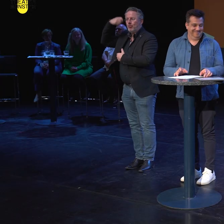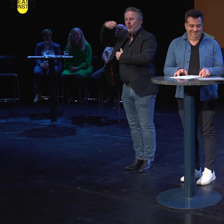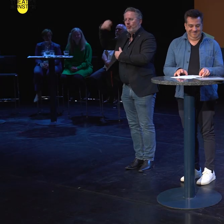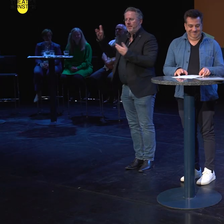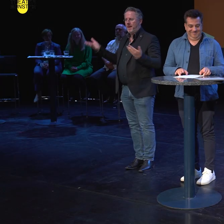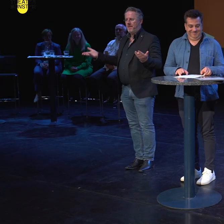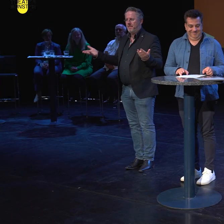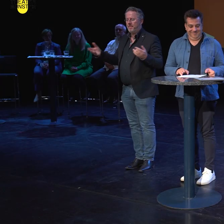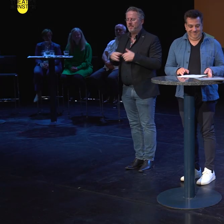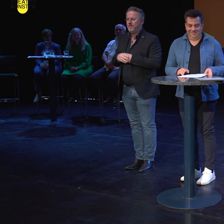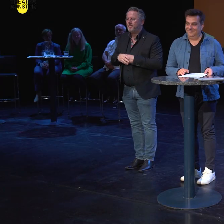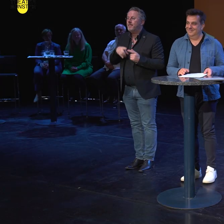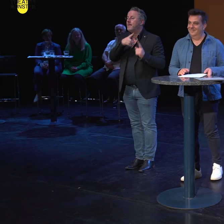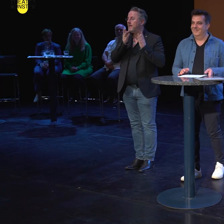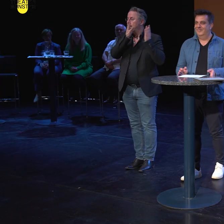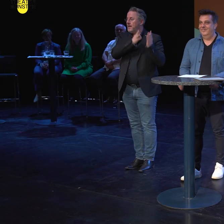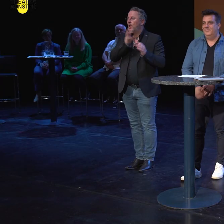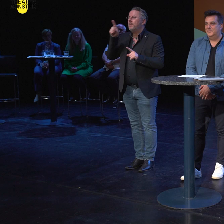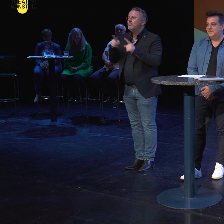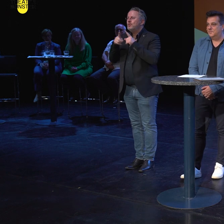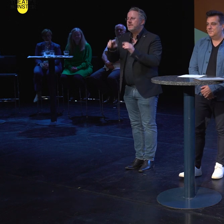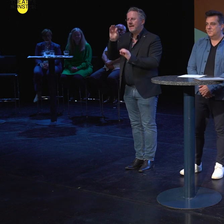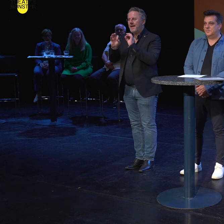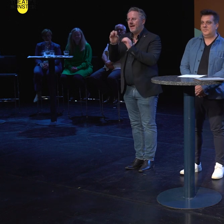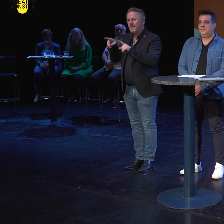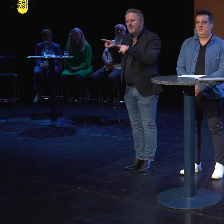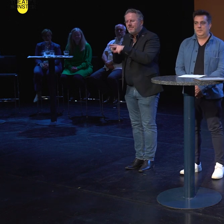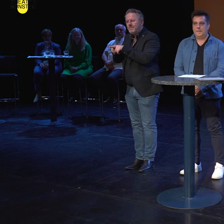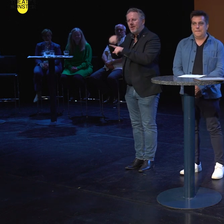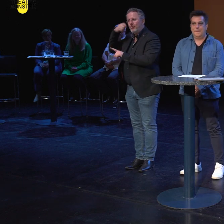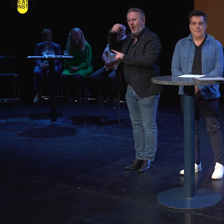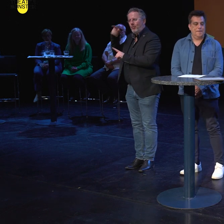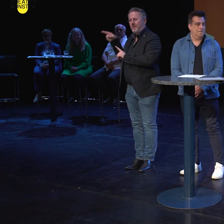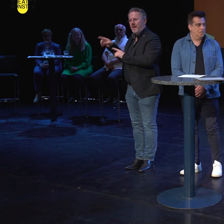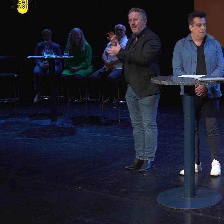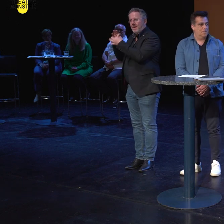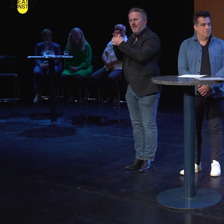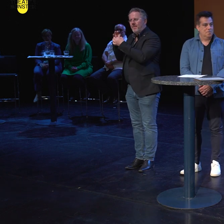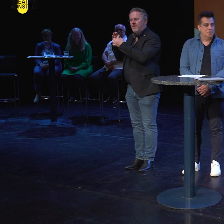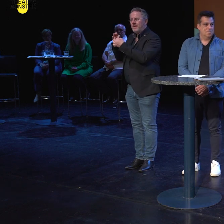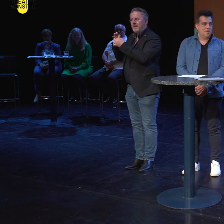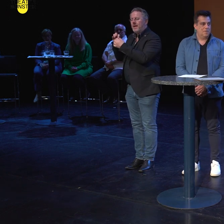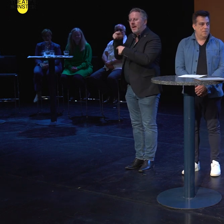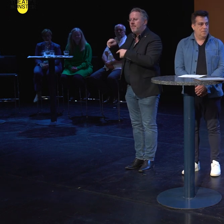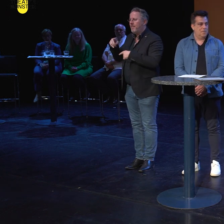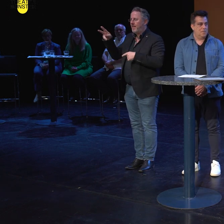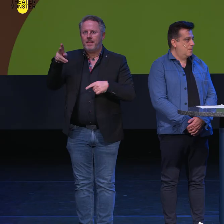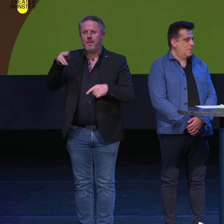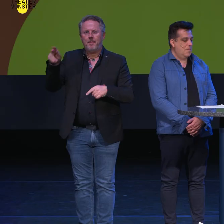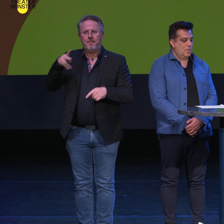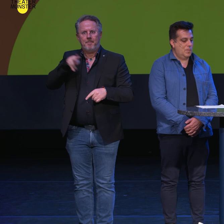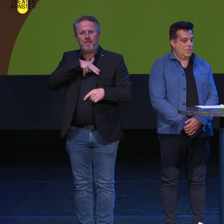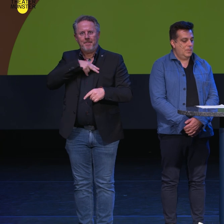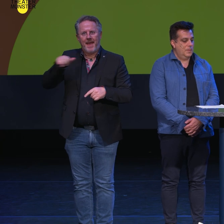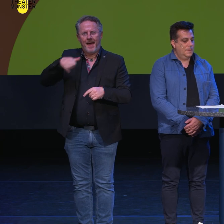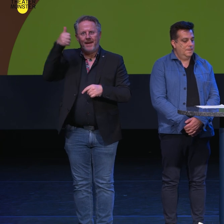Und im Musiktheater setzen wir der Orestie des Schauspiels gleich am Folgetag, in der Premiere am Tag